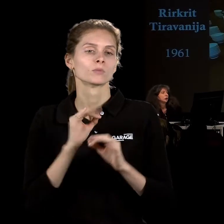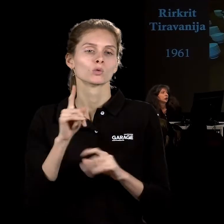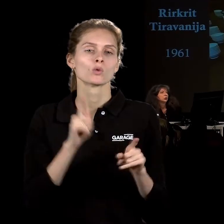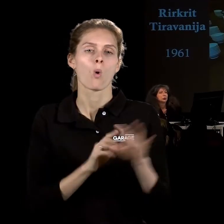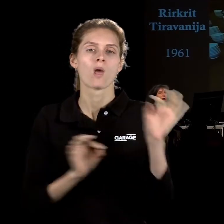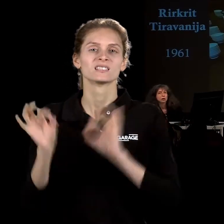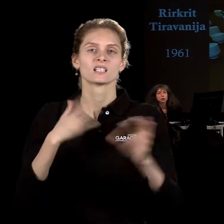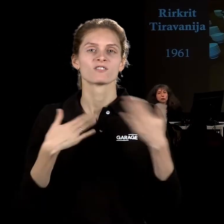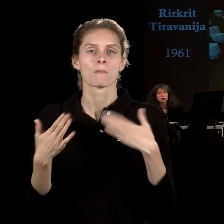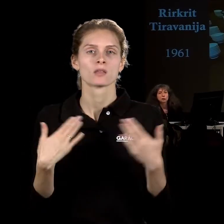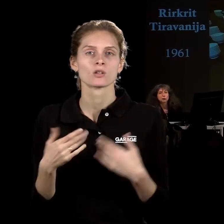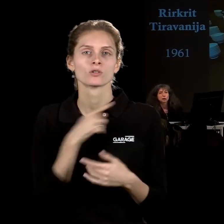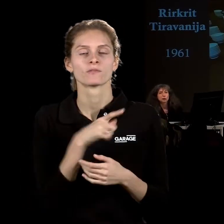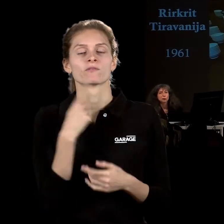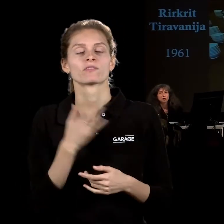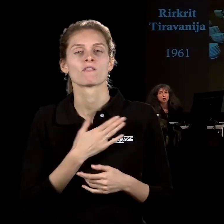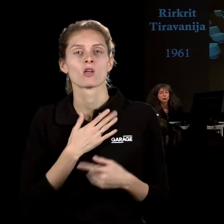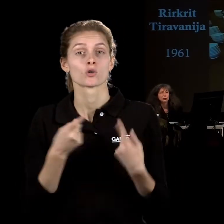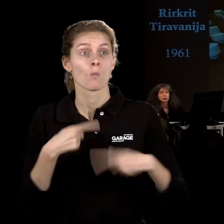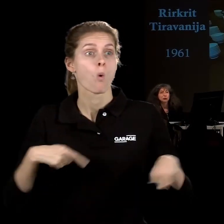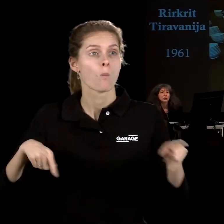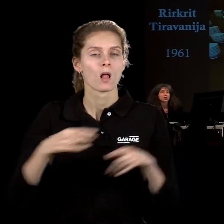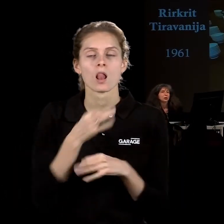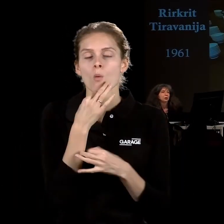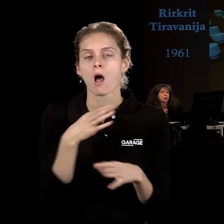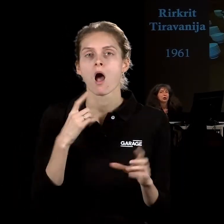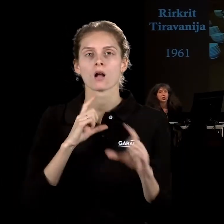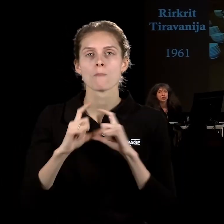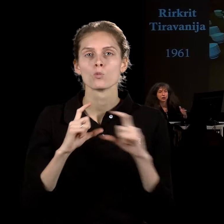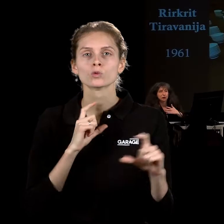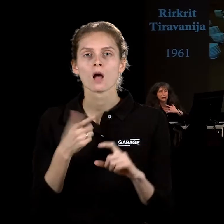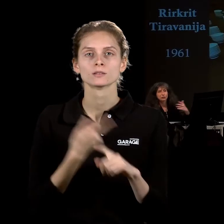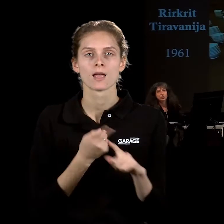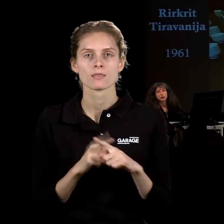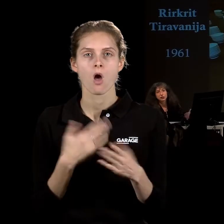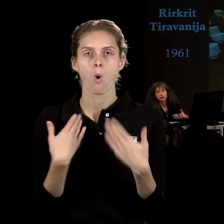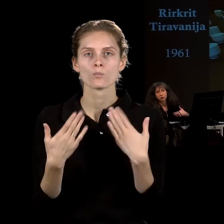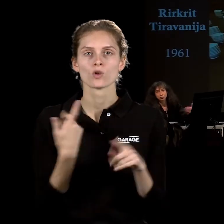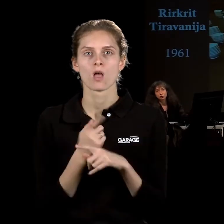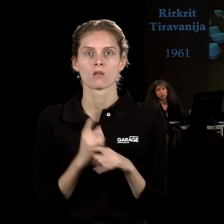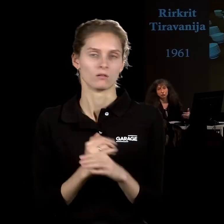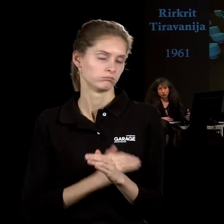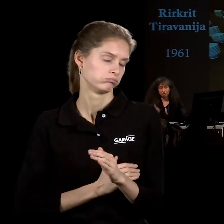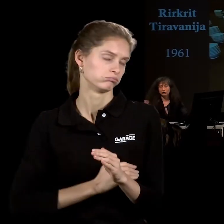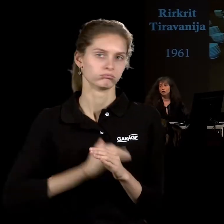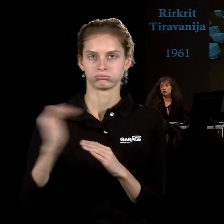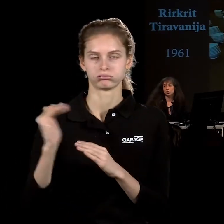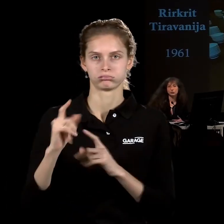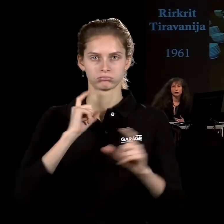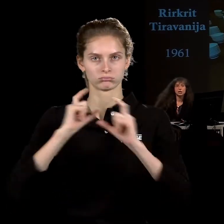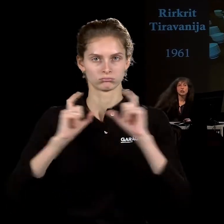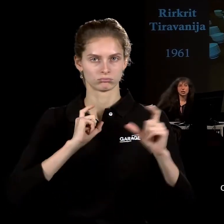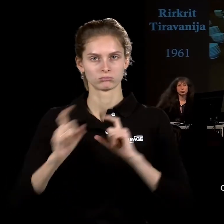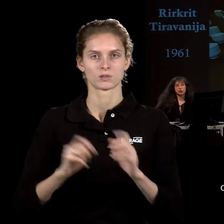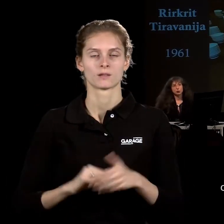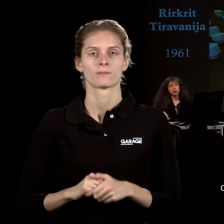взаимоотношений, он говорит, что в нашем обществе любая коммуникация, любое общение – это всегда хайвей, это коммуникационный